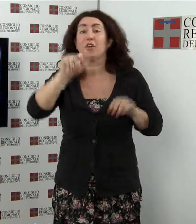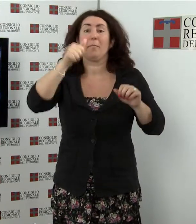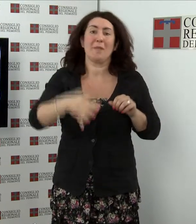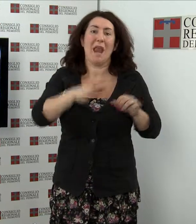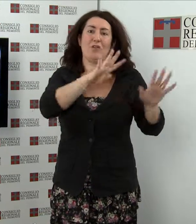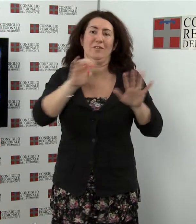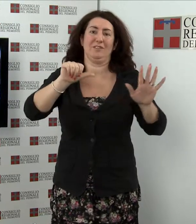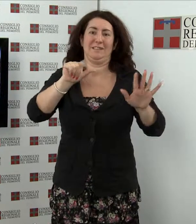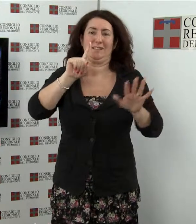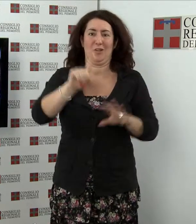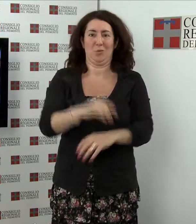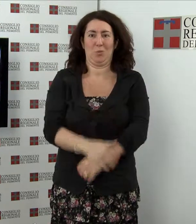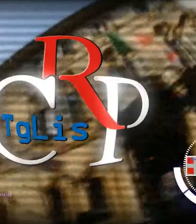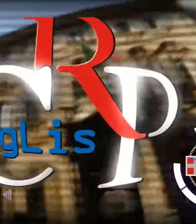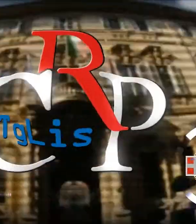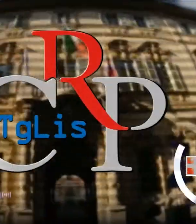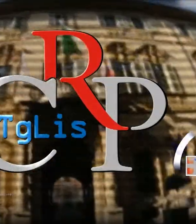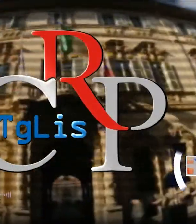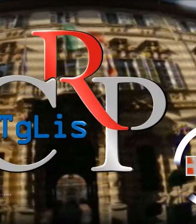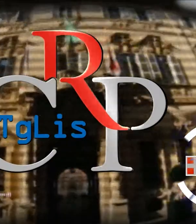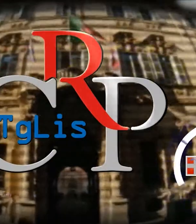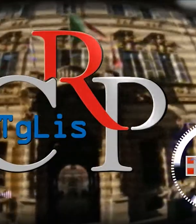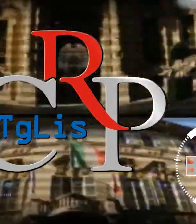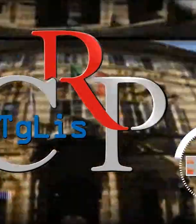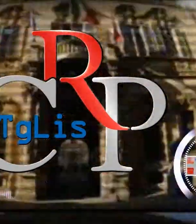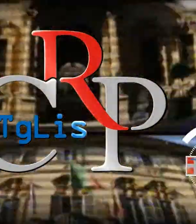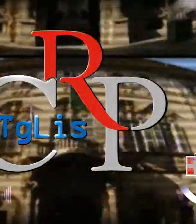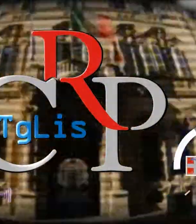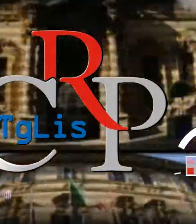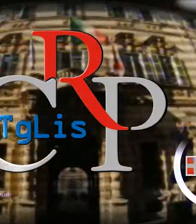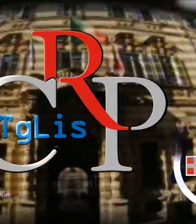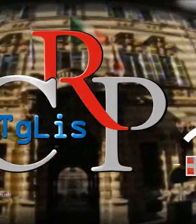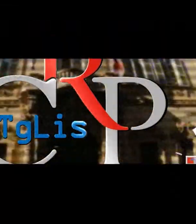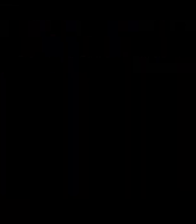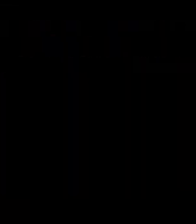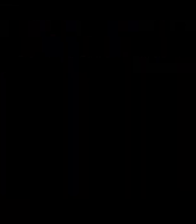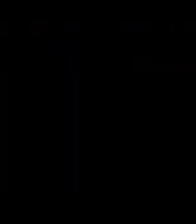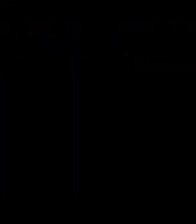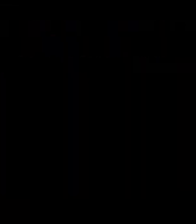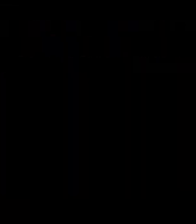Grazie a tutti! Grazie Grazie a